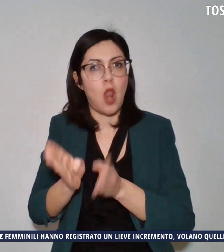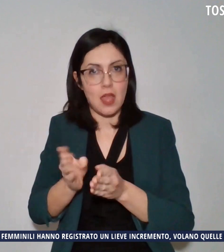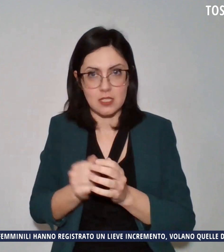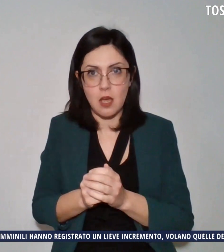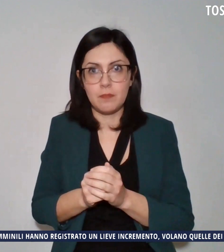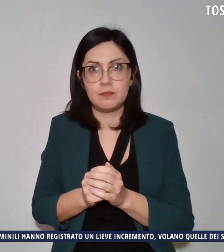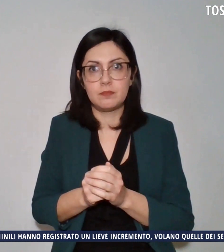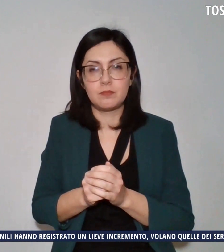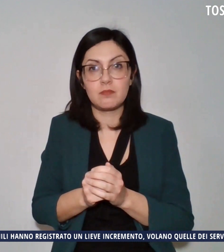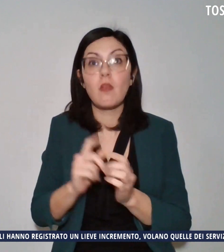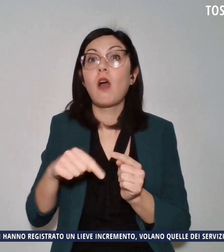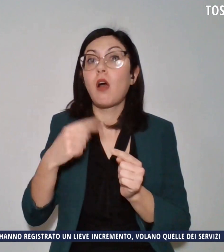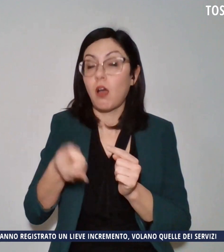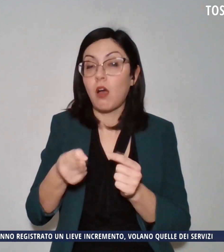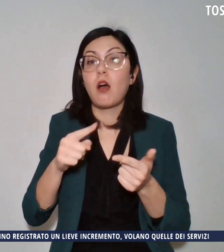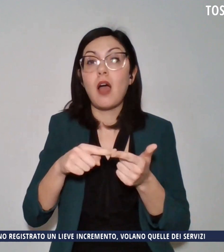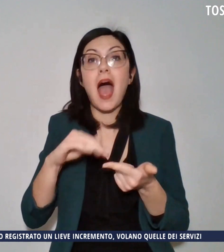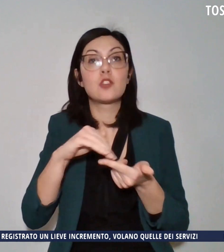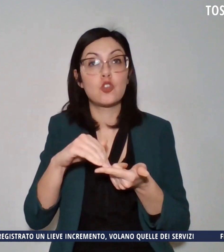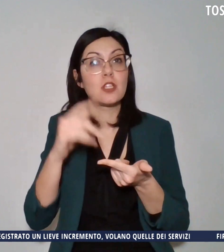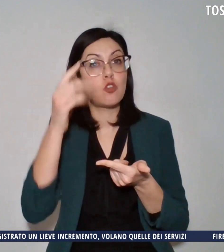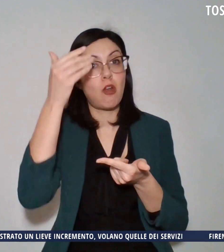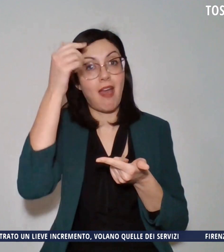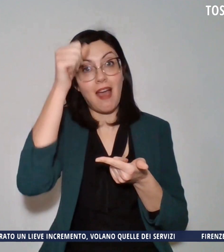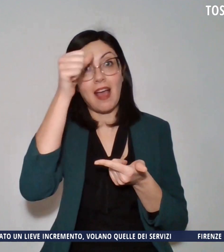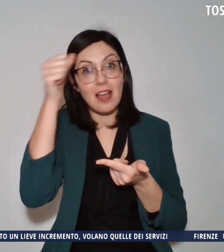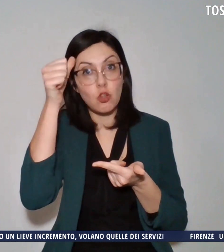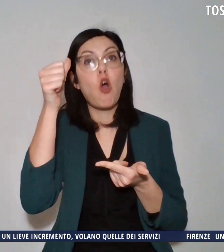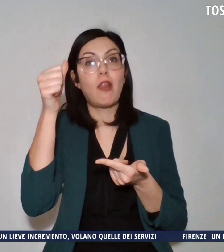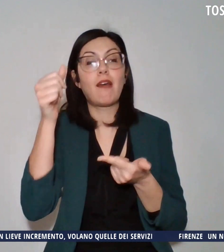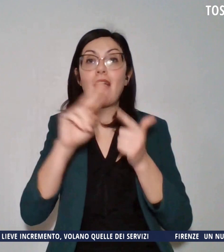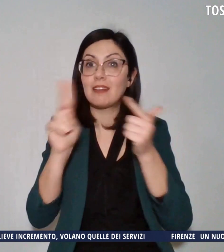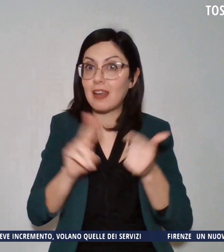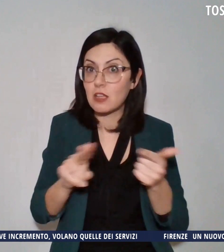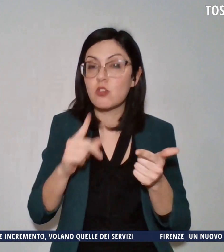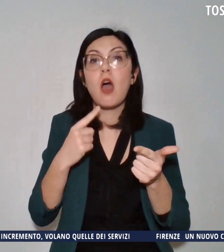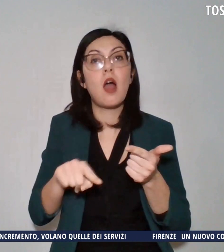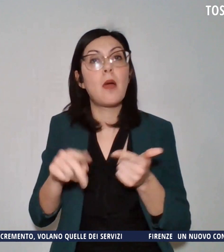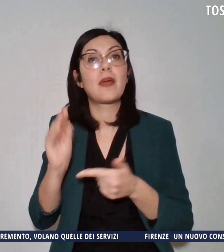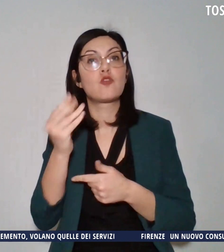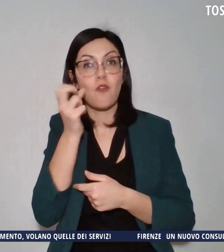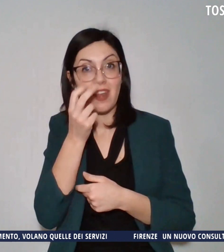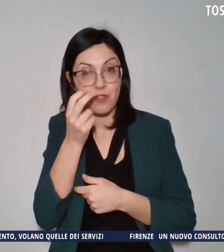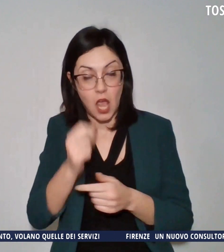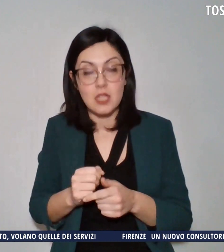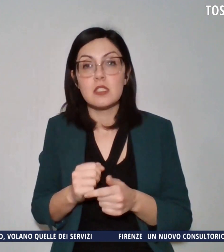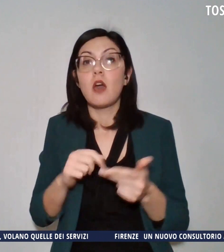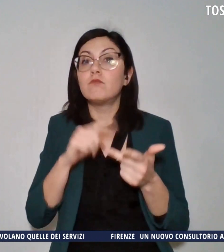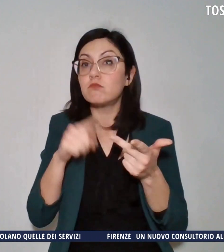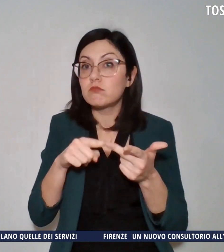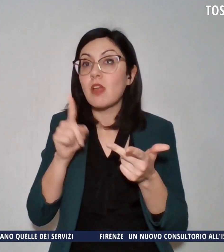poi l'Associazione Cattolica Internazionale a servizio della Giovane Firenze e a